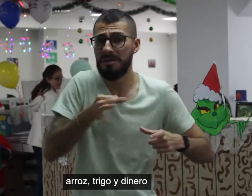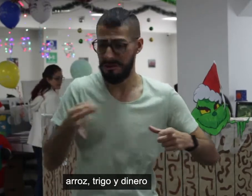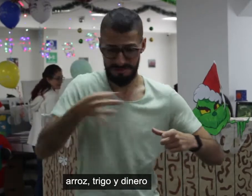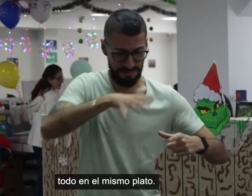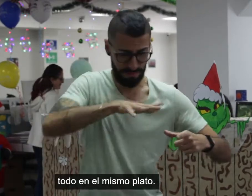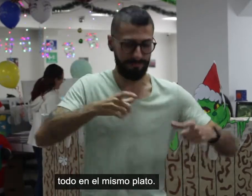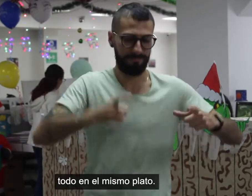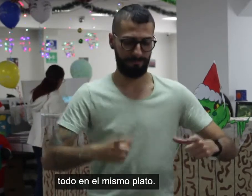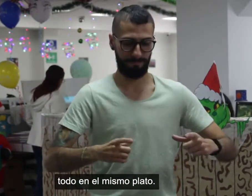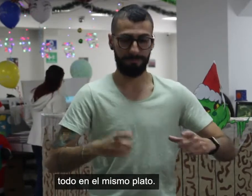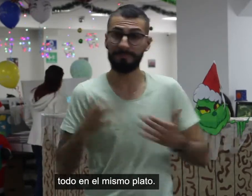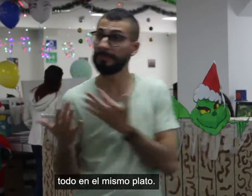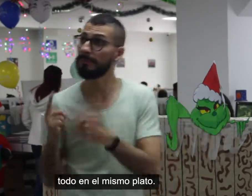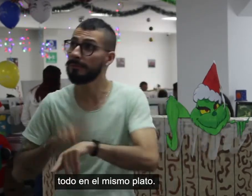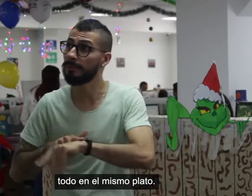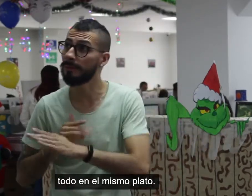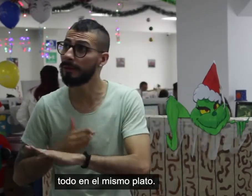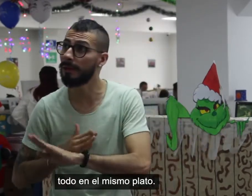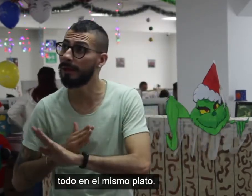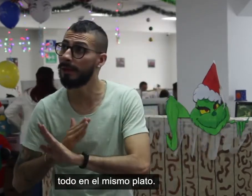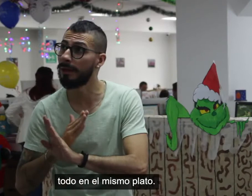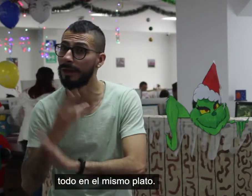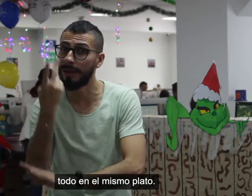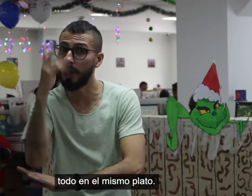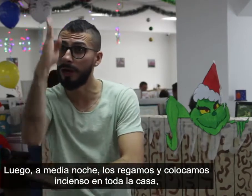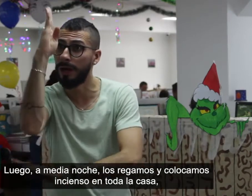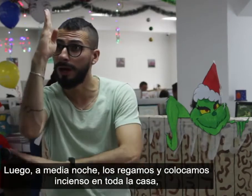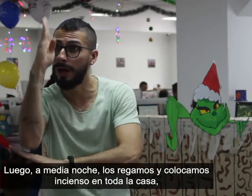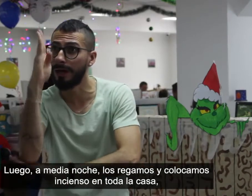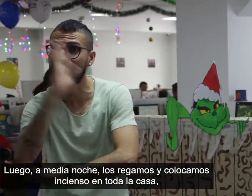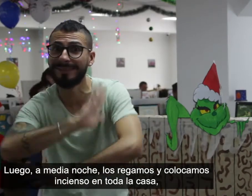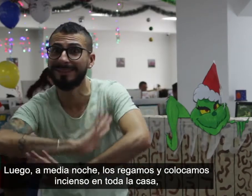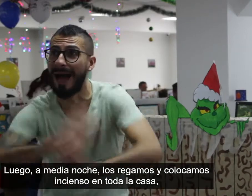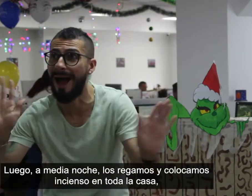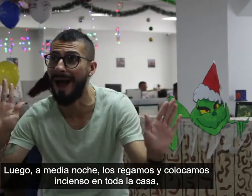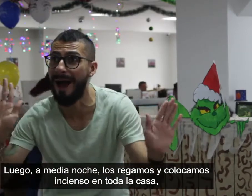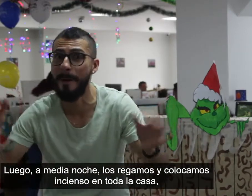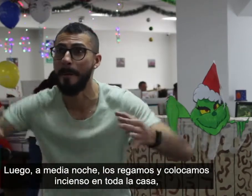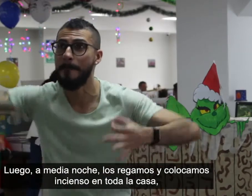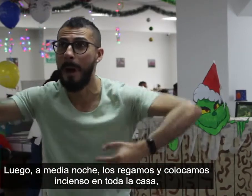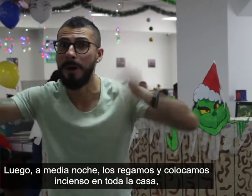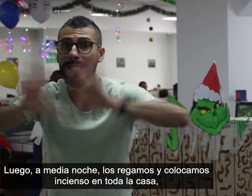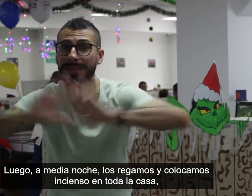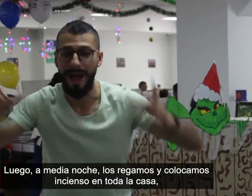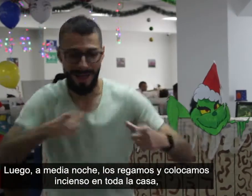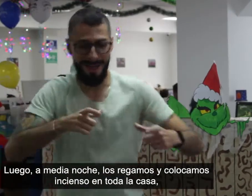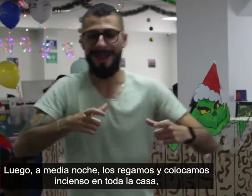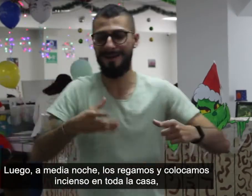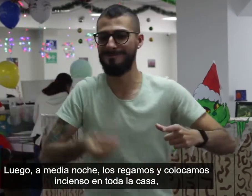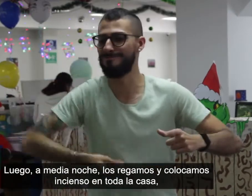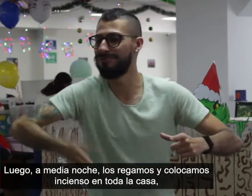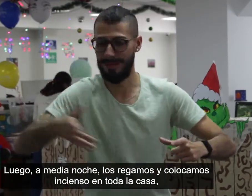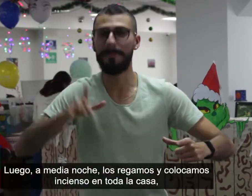Todo en el mismo plato. Luego a medianoche lo regamos y colocamos incienso en toda la casa.